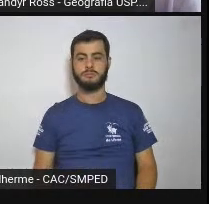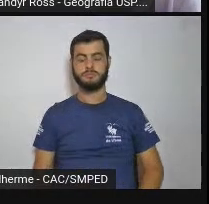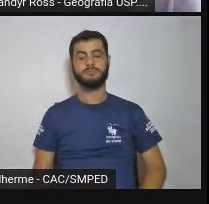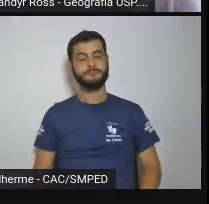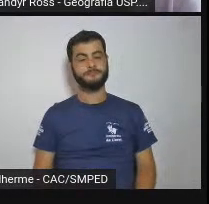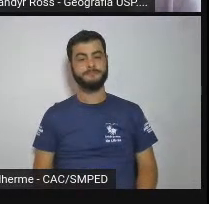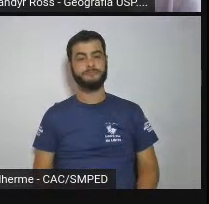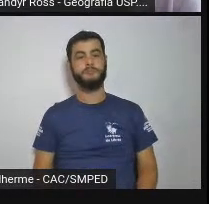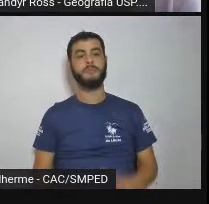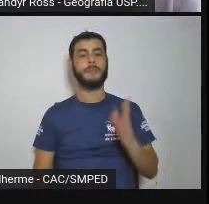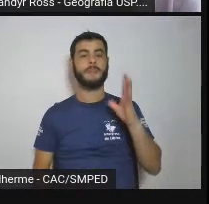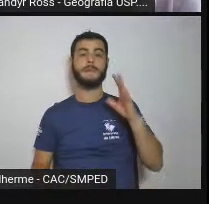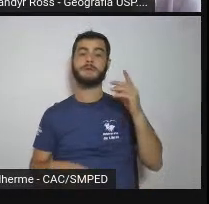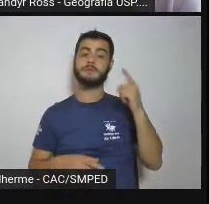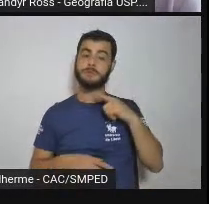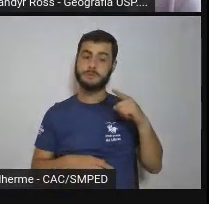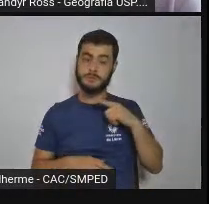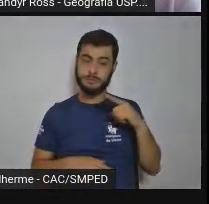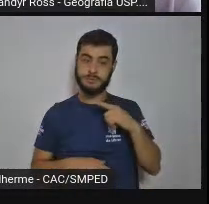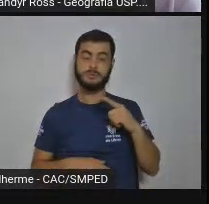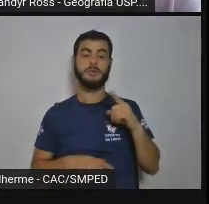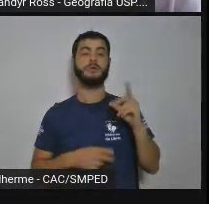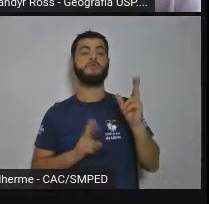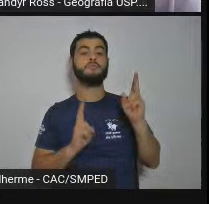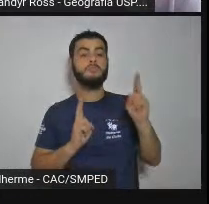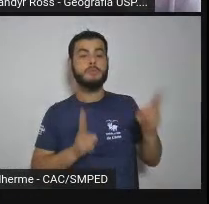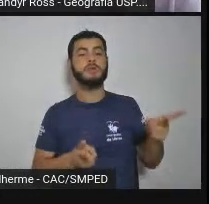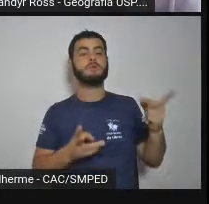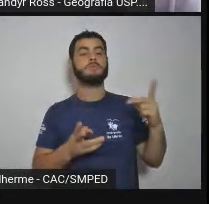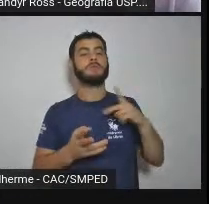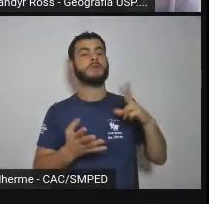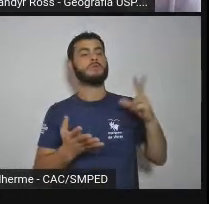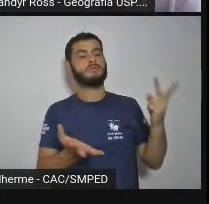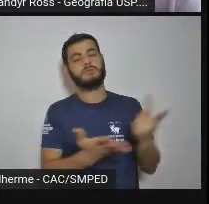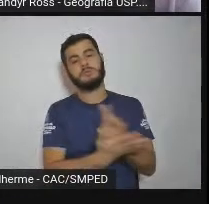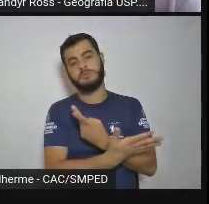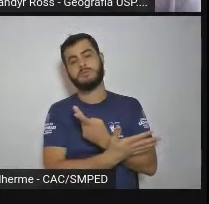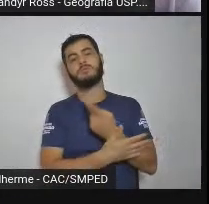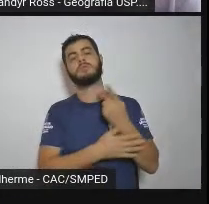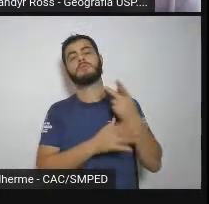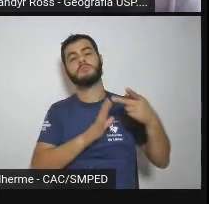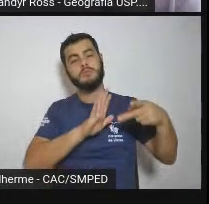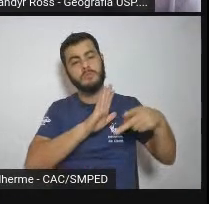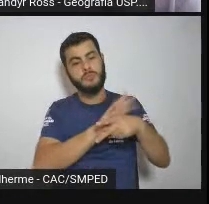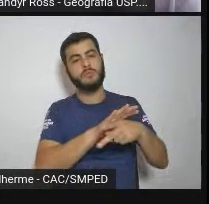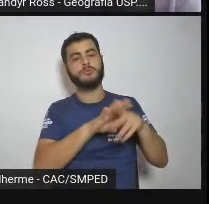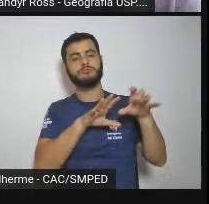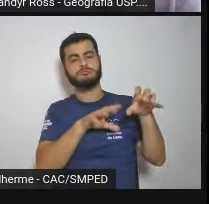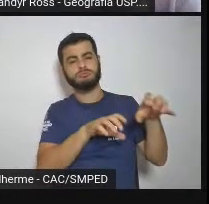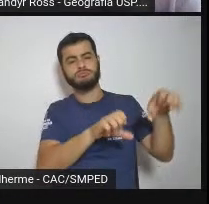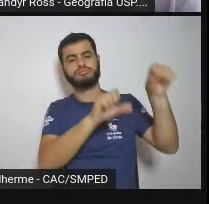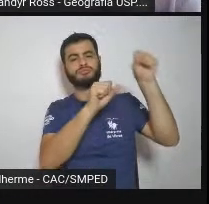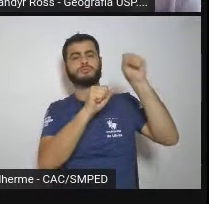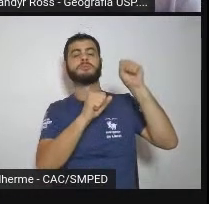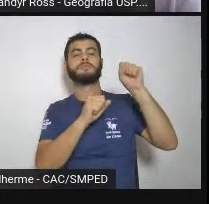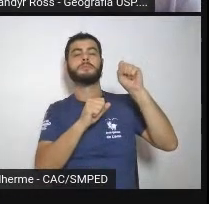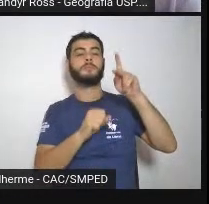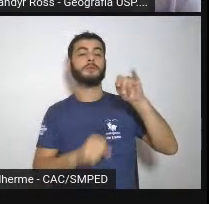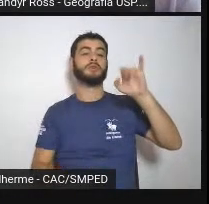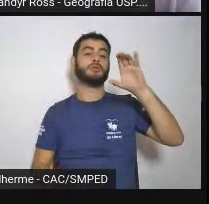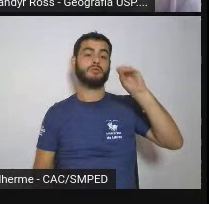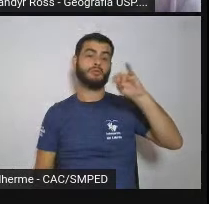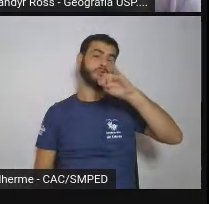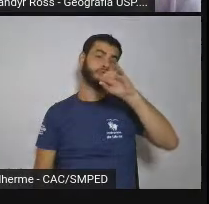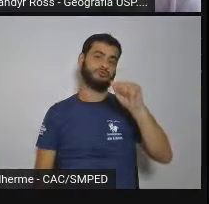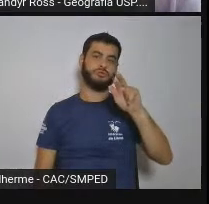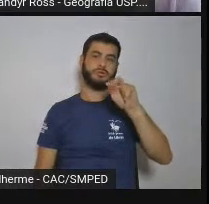conservação. O mesmo acontece aqui no Pico do Geraguan, que é uma unidade de conservação, parte estadual do Pico do Geraguan, né? Que a